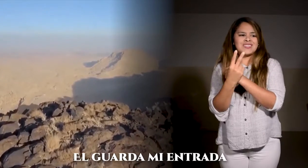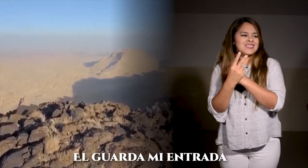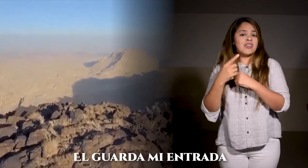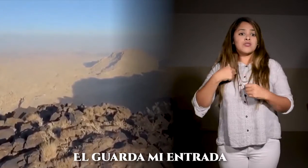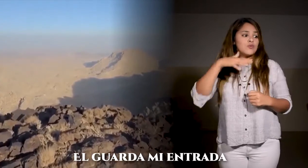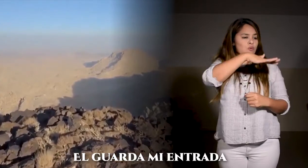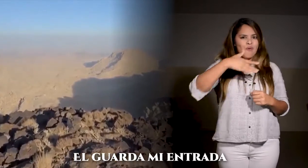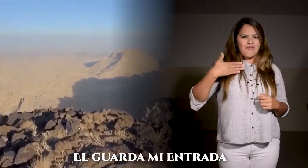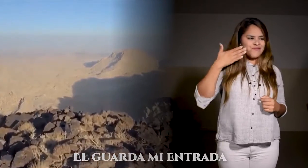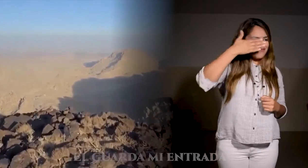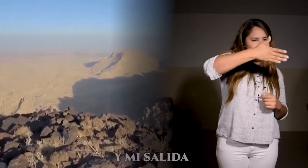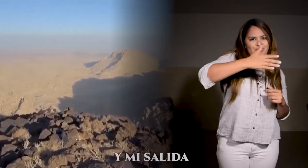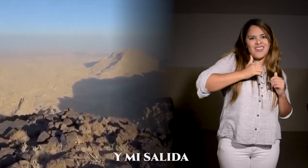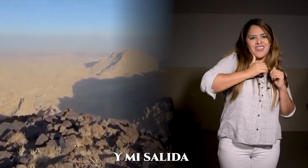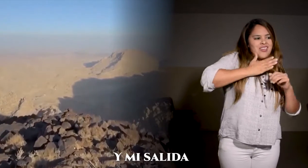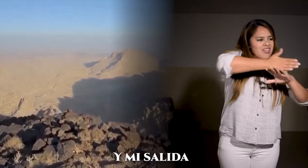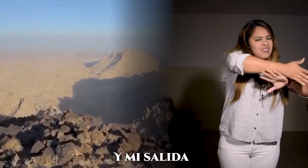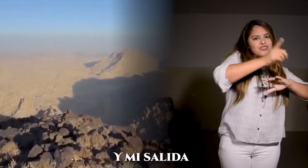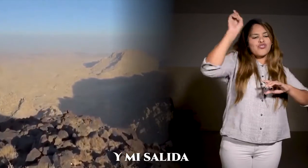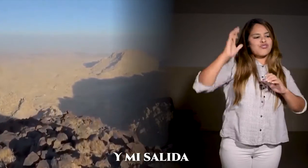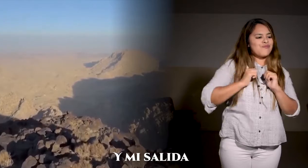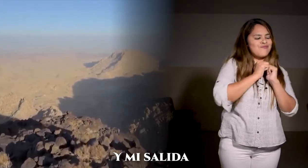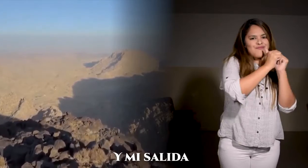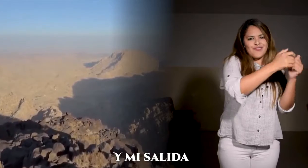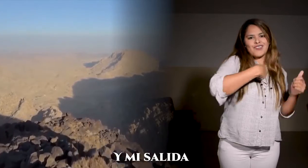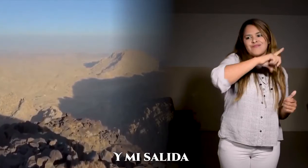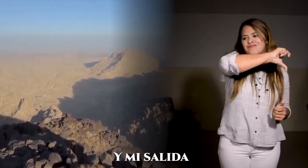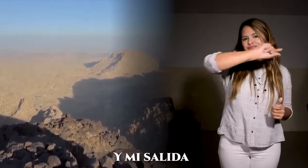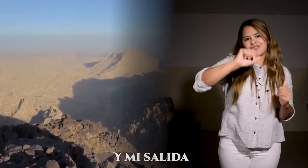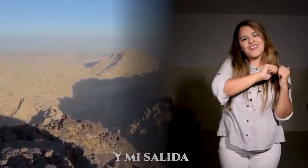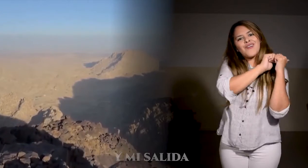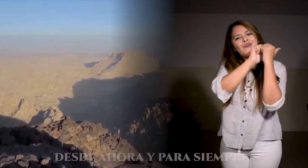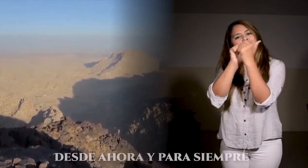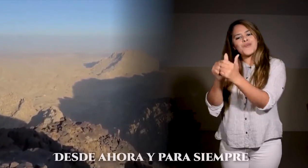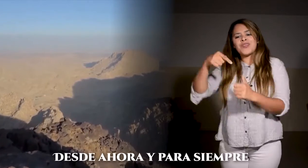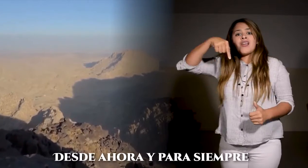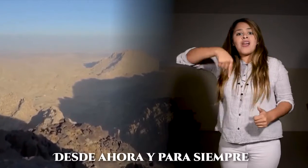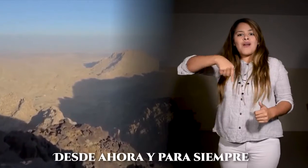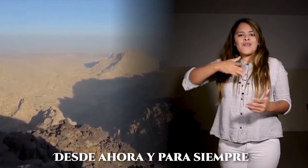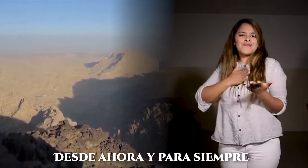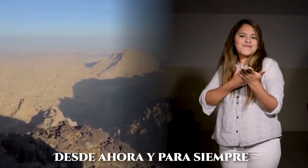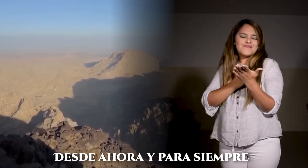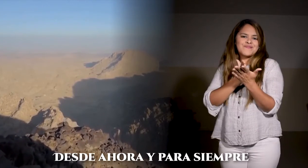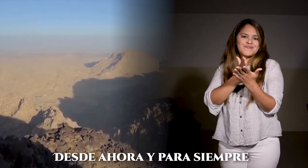entrada y mi salida, desde ahora y para siempre.